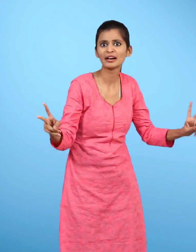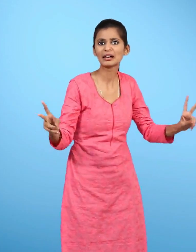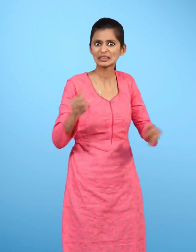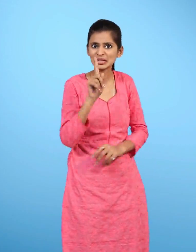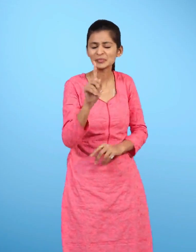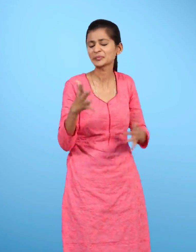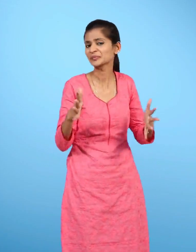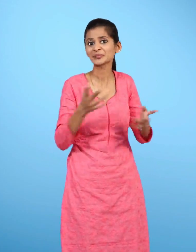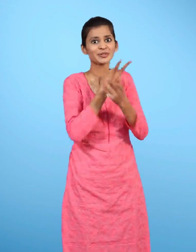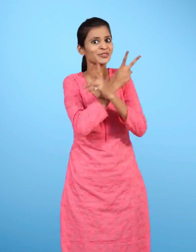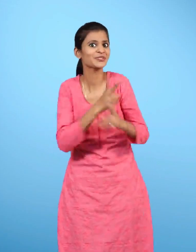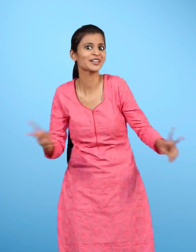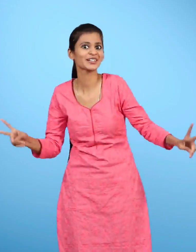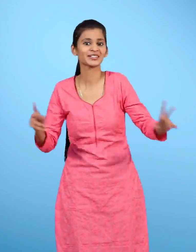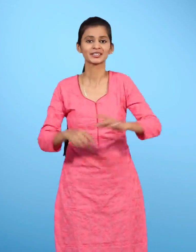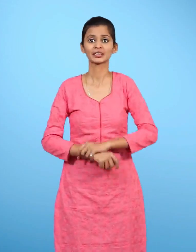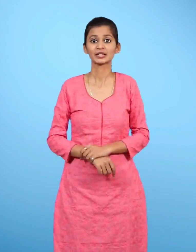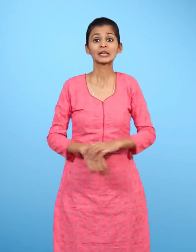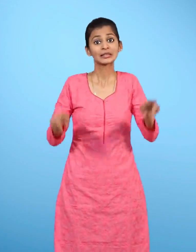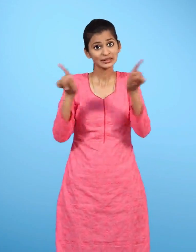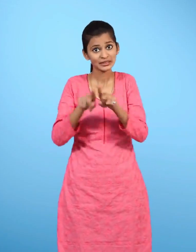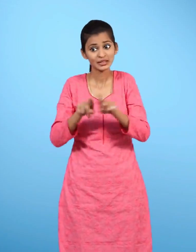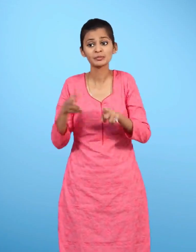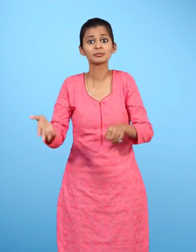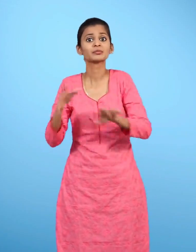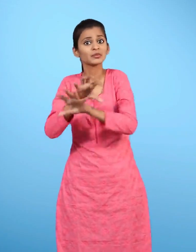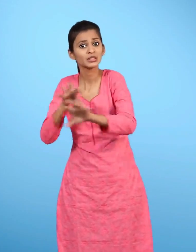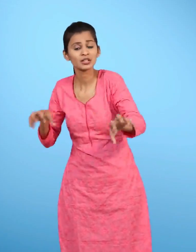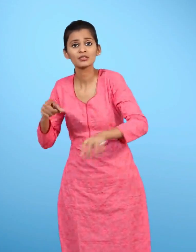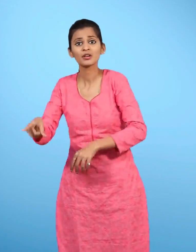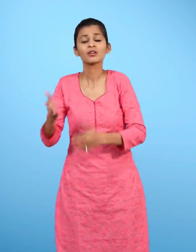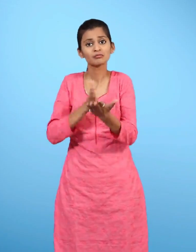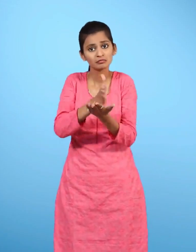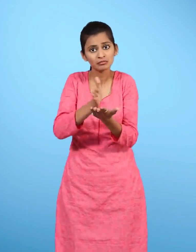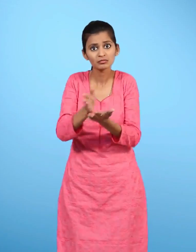का है इसी तरह जानवरों का भोजन भी अलग-अलग तरह का होता है